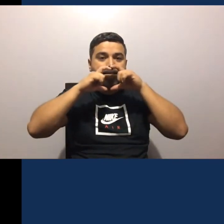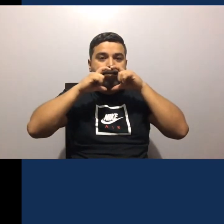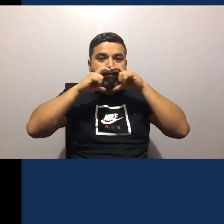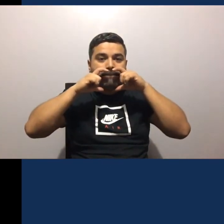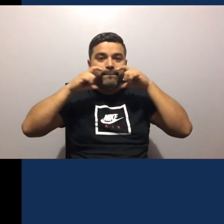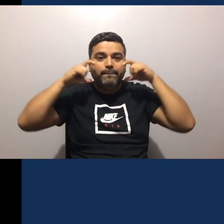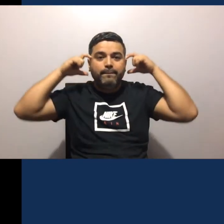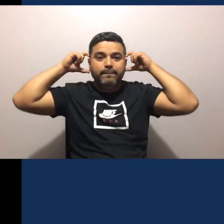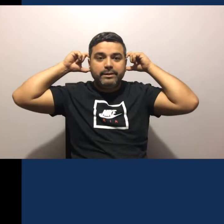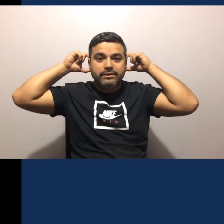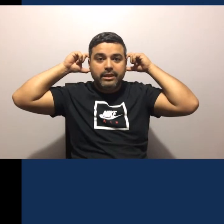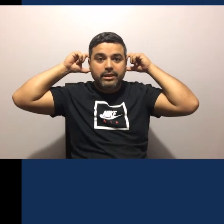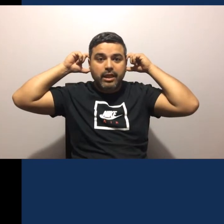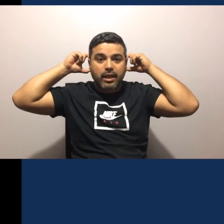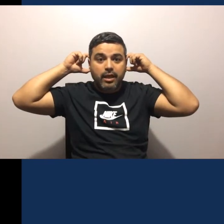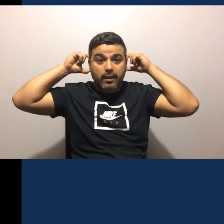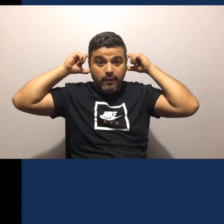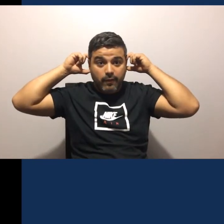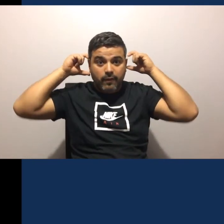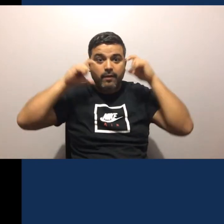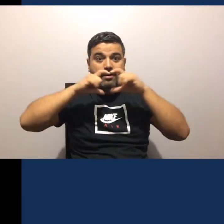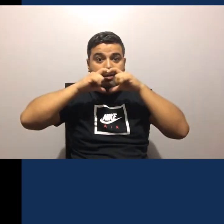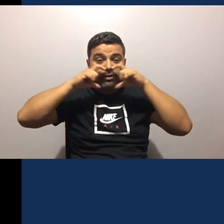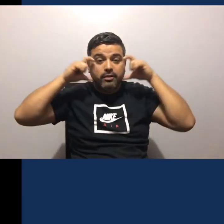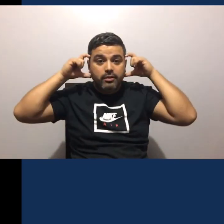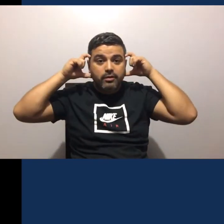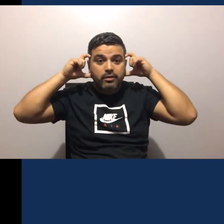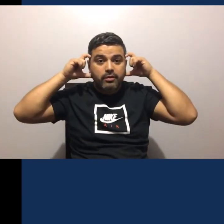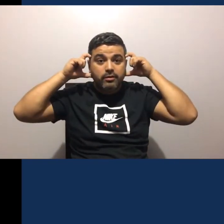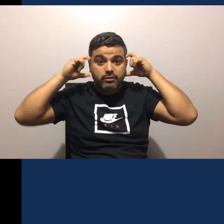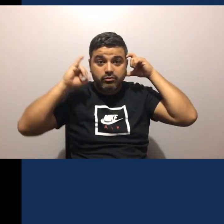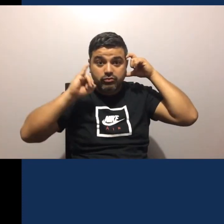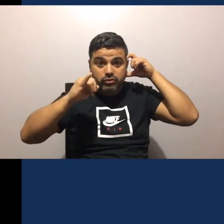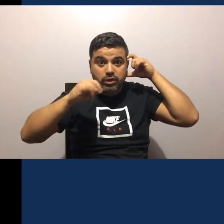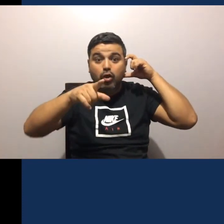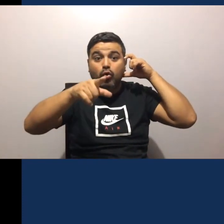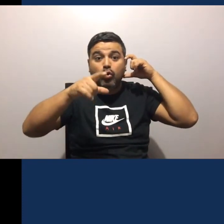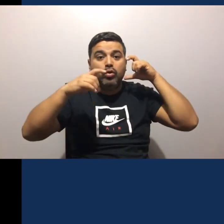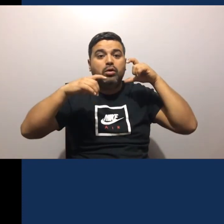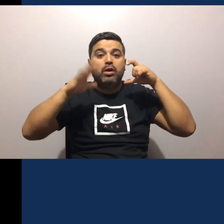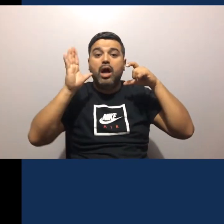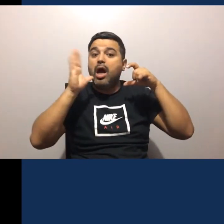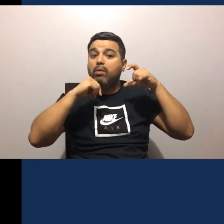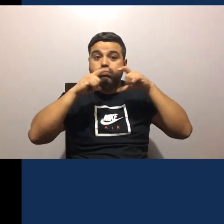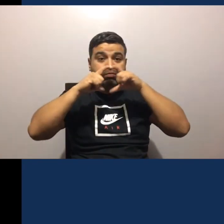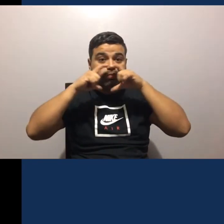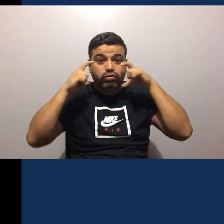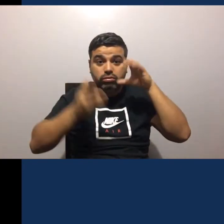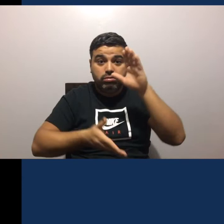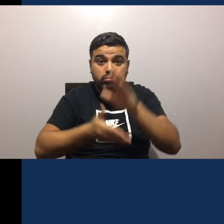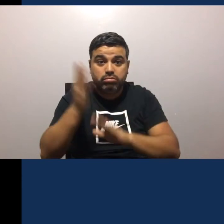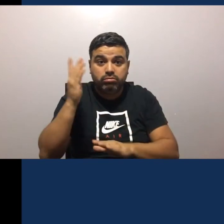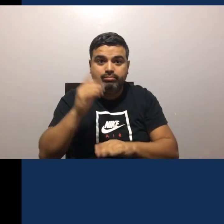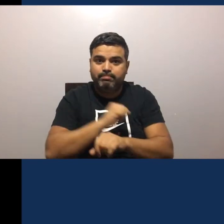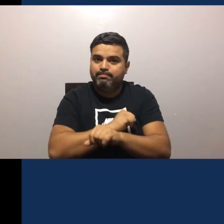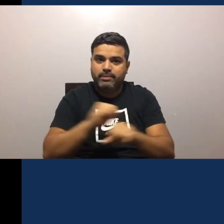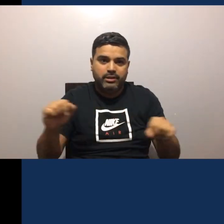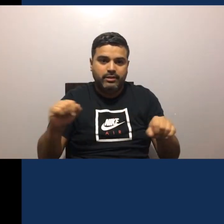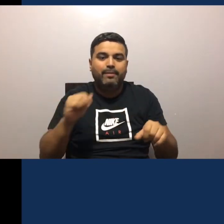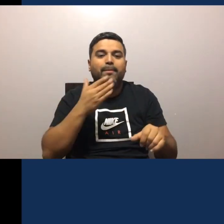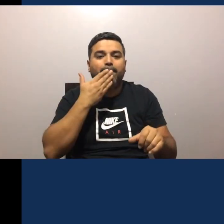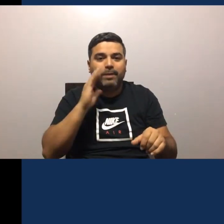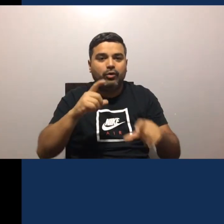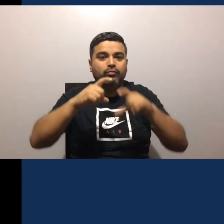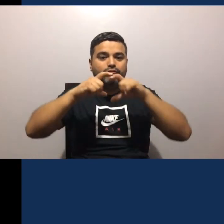Si tú no tienes Mascarilla No puedes salir Ok Entonces Debes usar Las